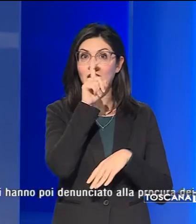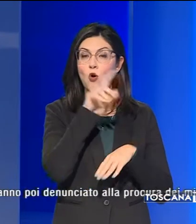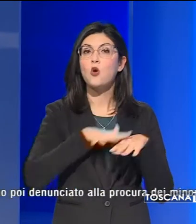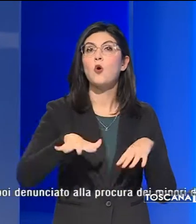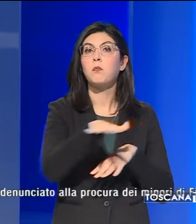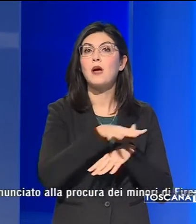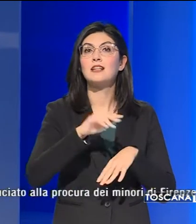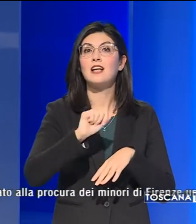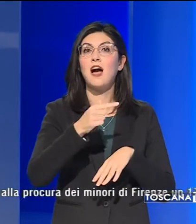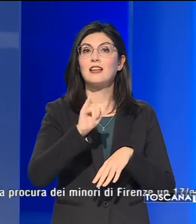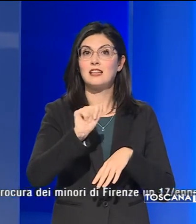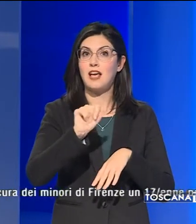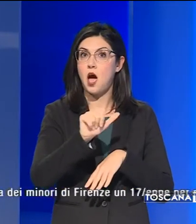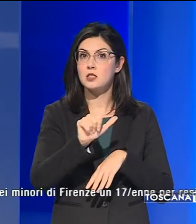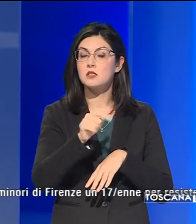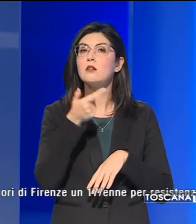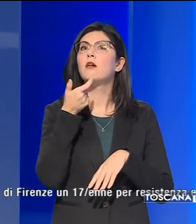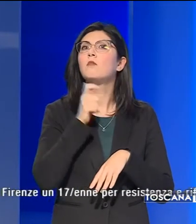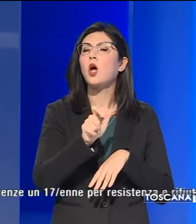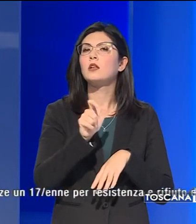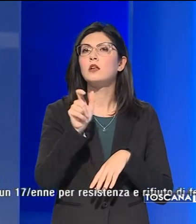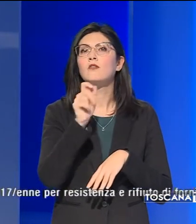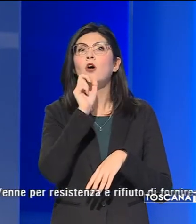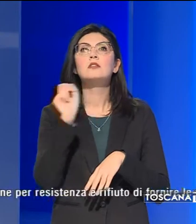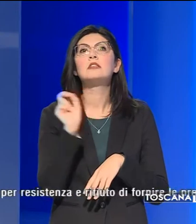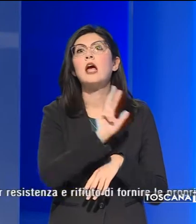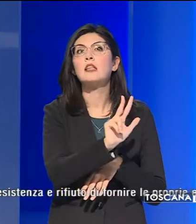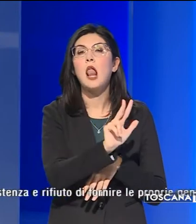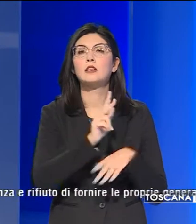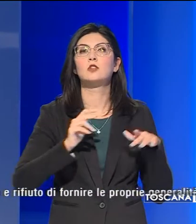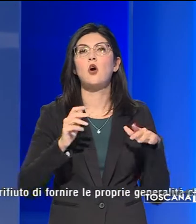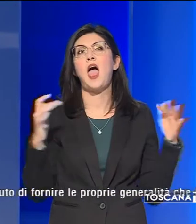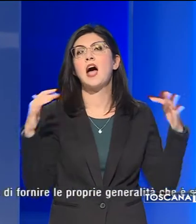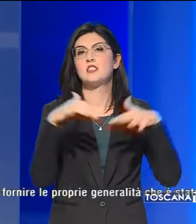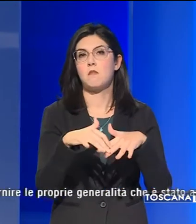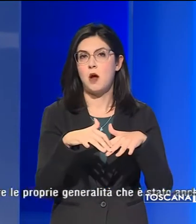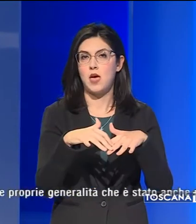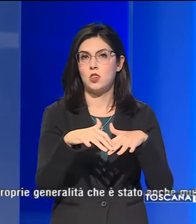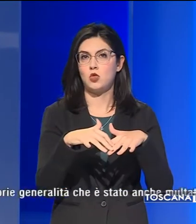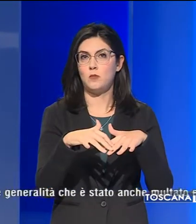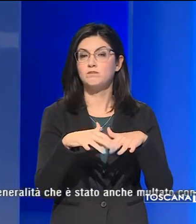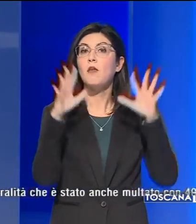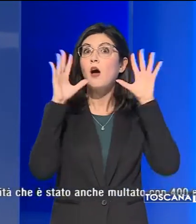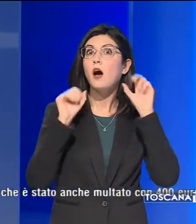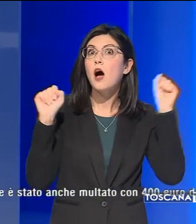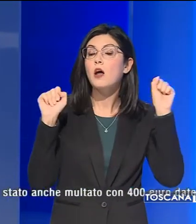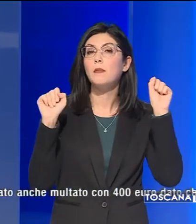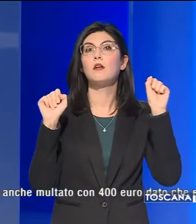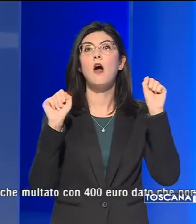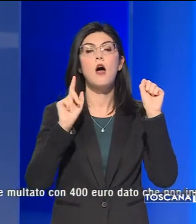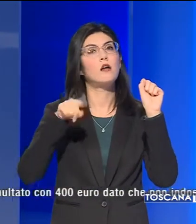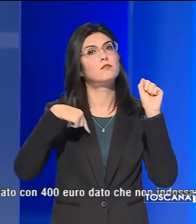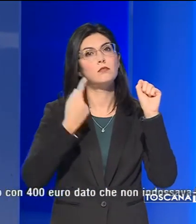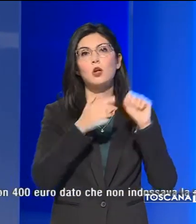piazza Tias dopo una segnalazione di assembramento. I carabinieri hanno poi